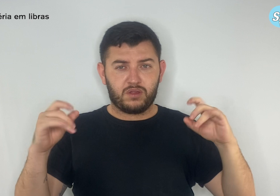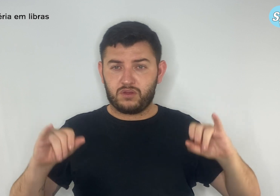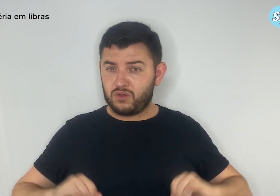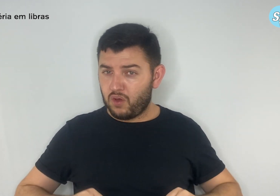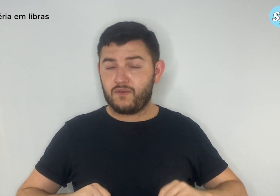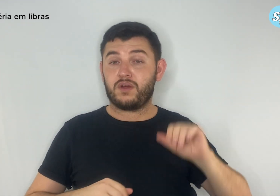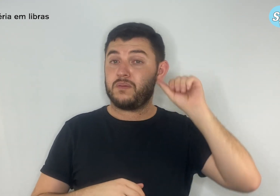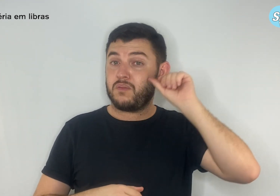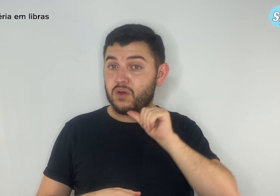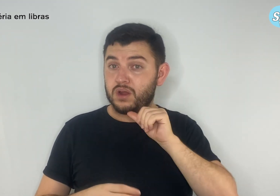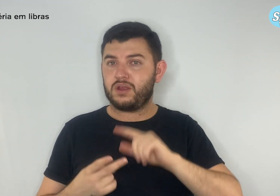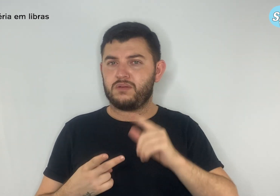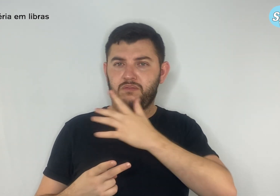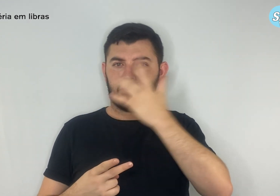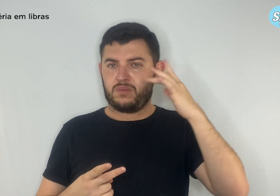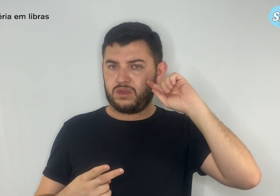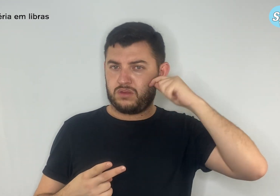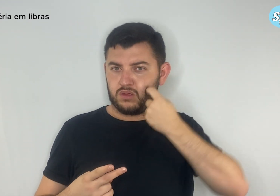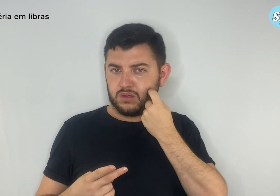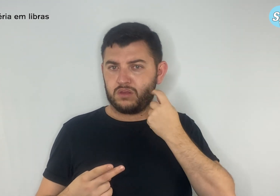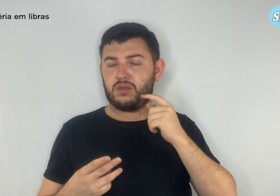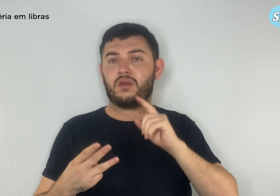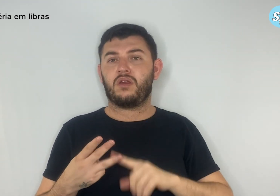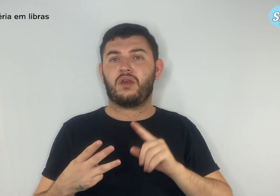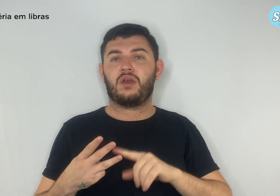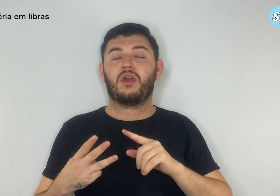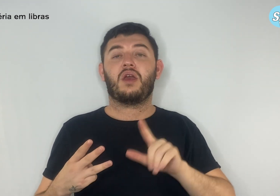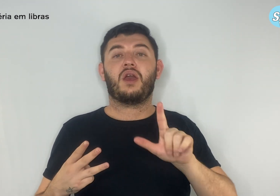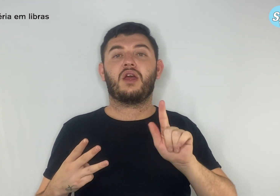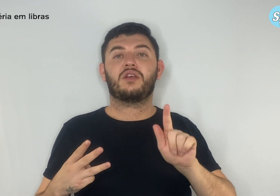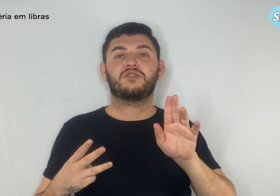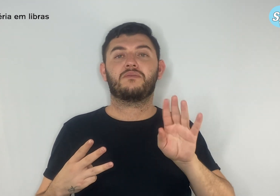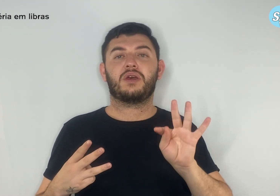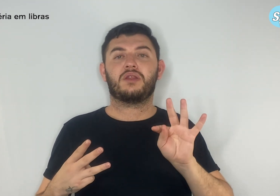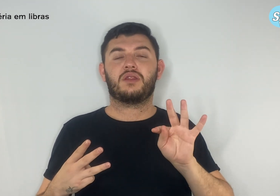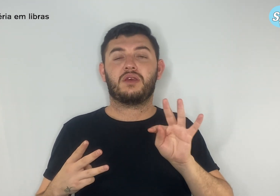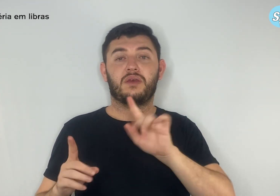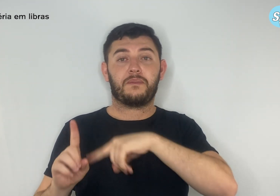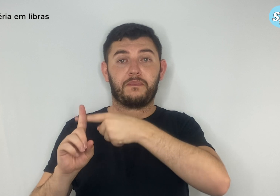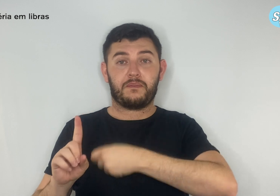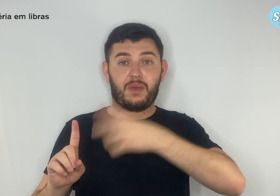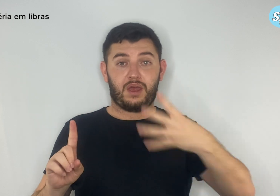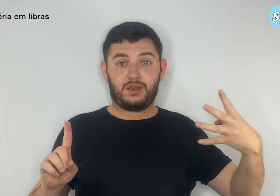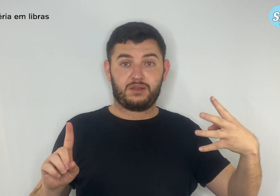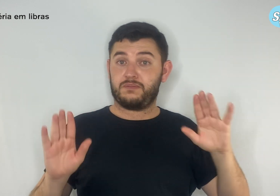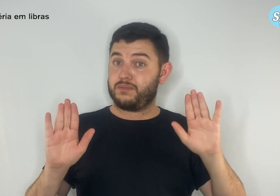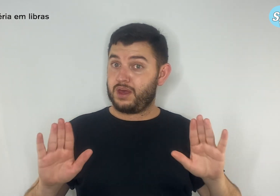pessoas negras, população LGBT+, no caso do magistério, sabemos